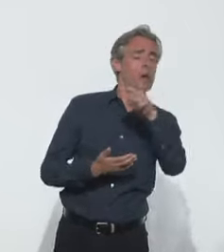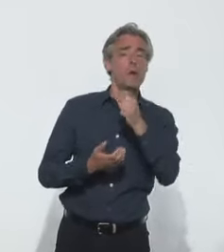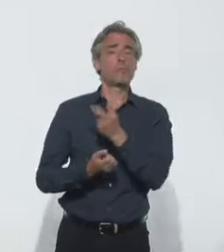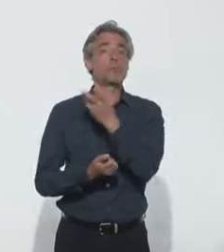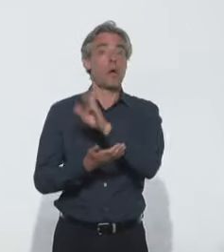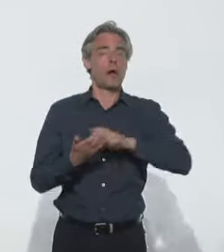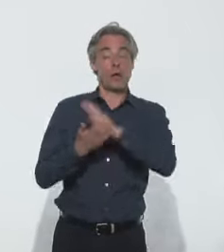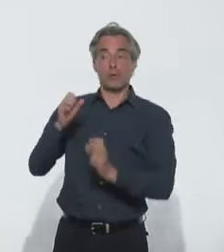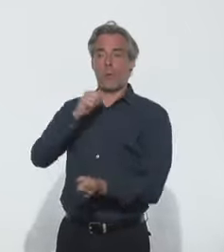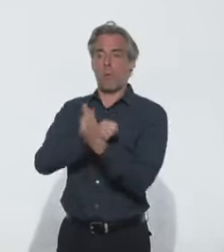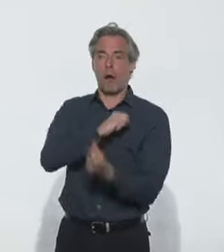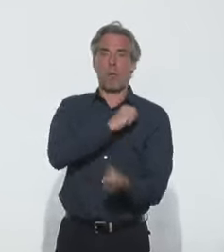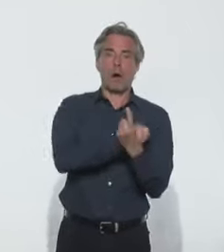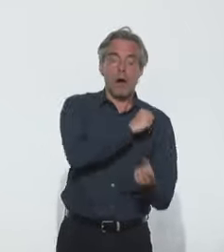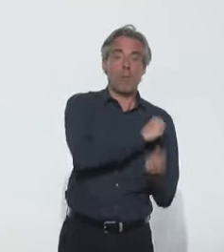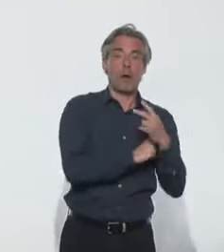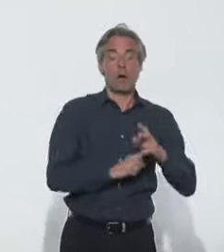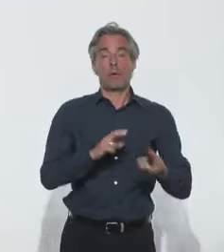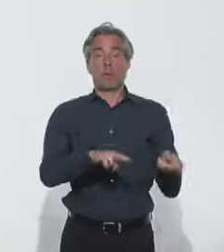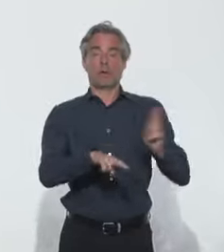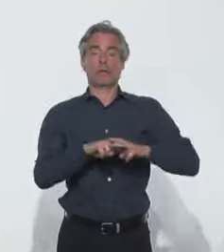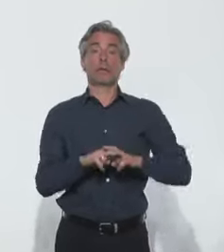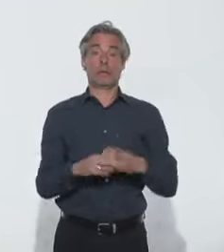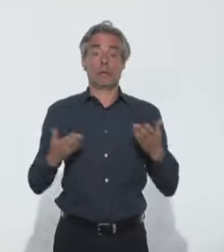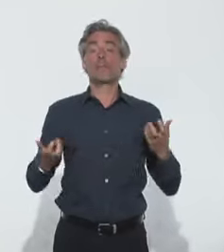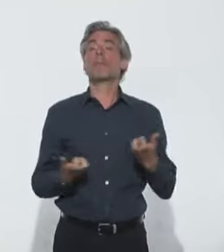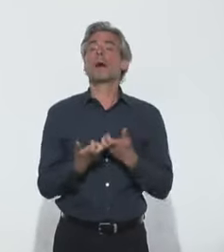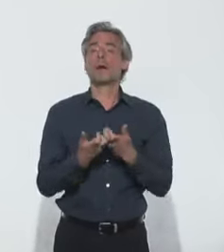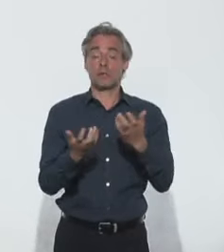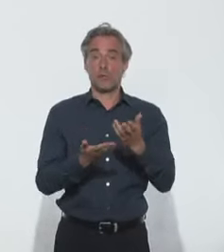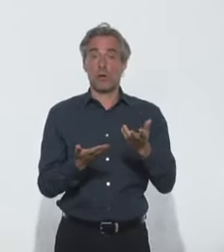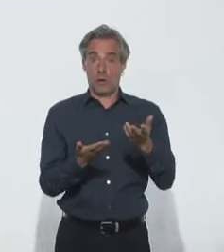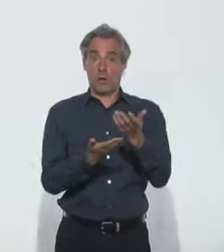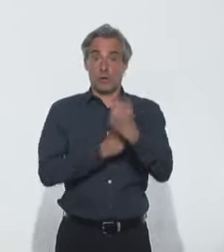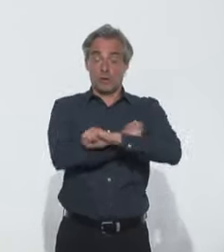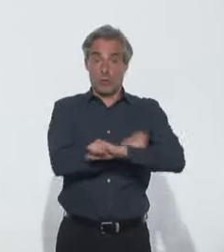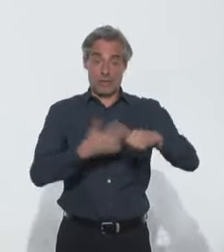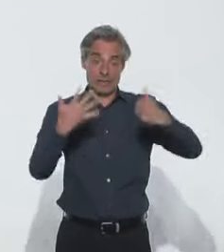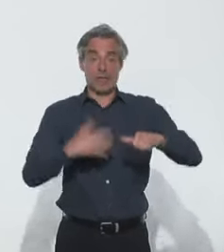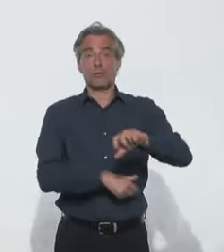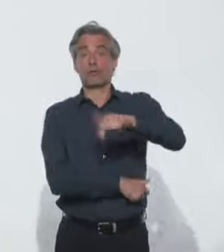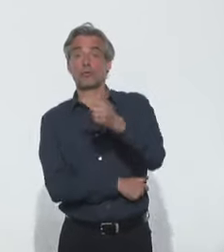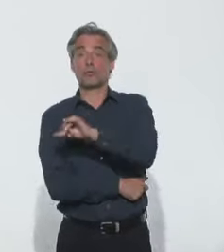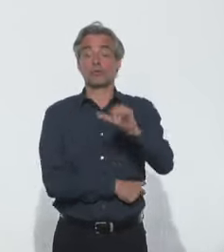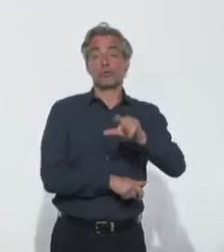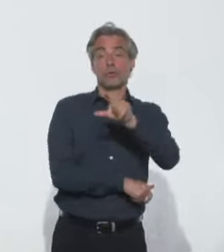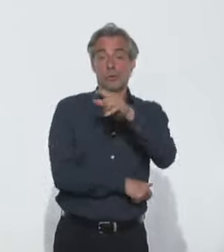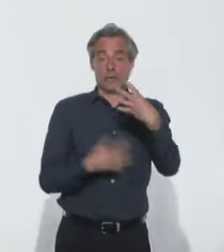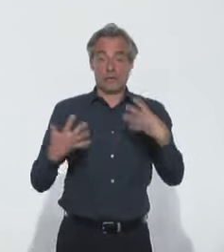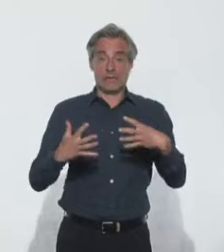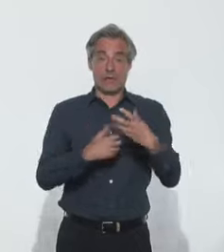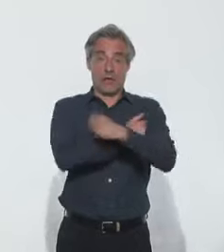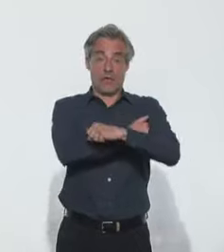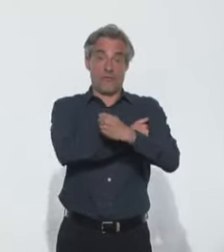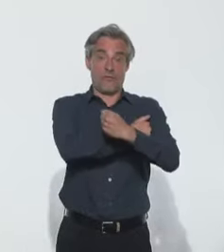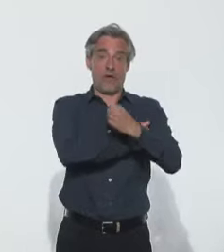nombreuses régions étaient en excès de mortalité. C'est déjà le cas pour la semaine 16, celle du 12 au 19 avril, c'est la semaine